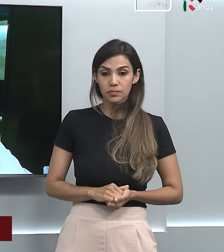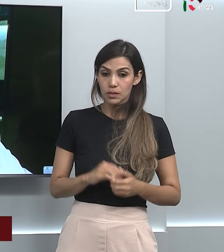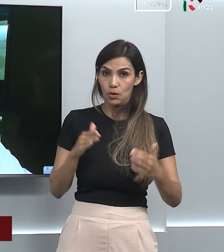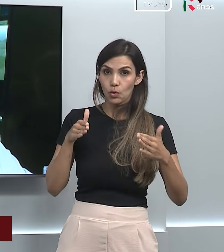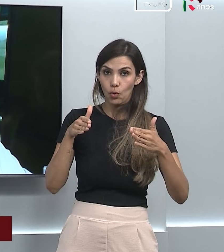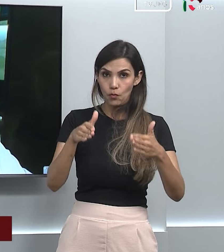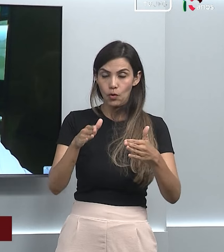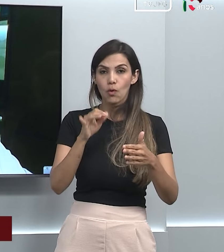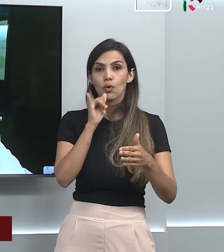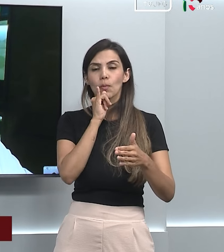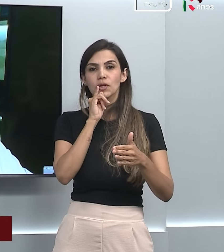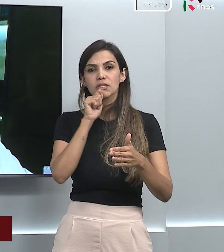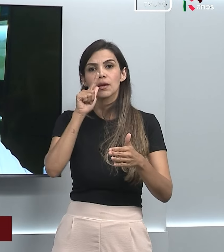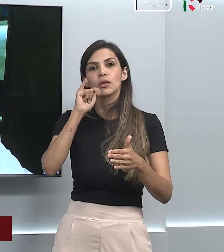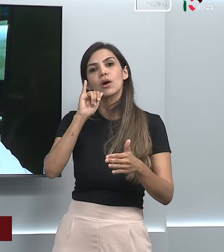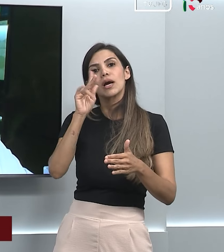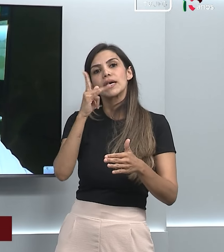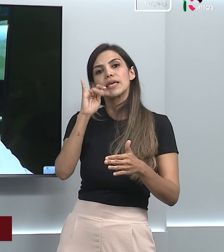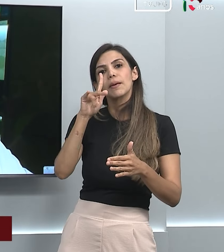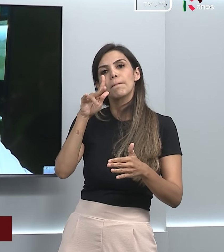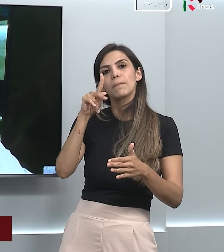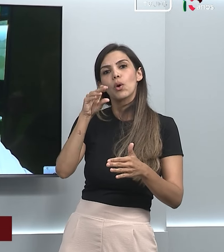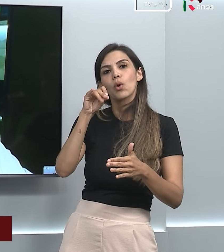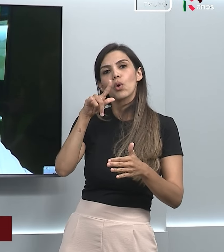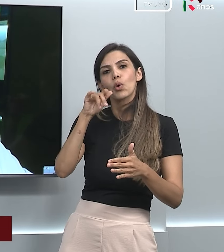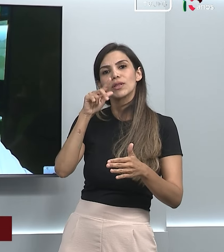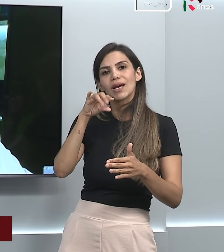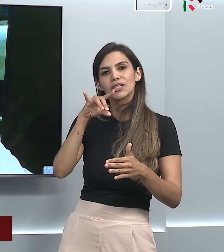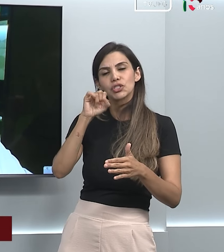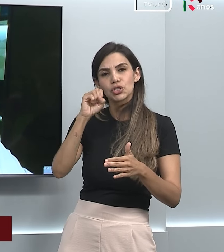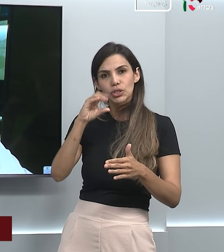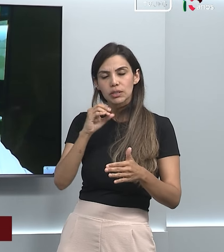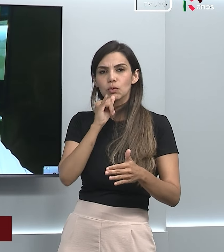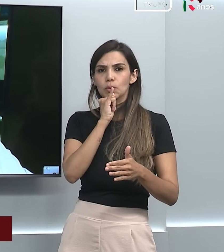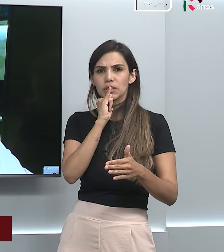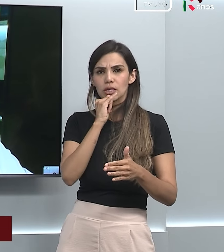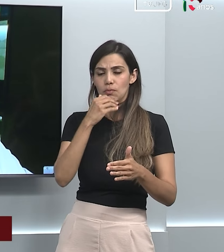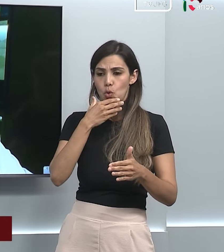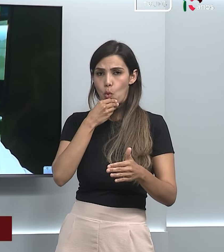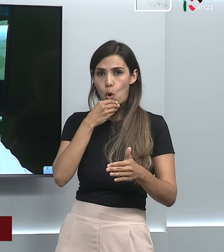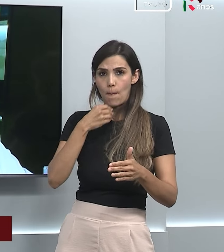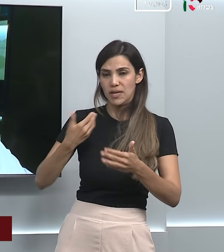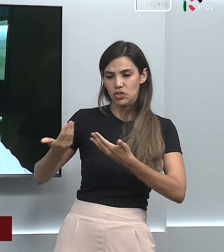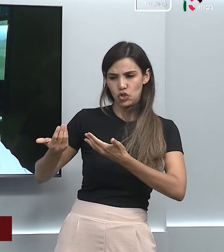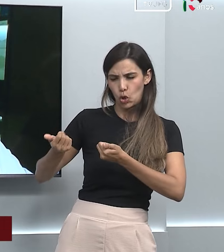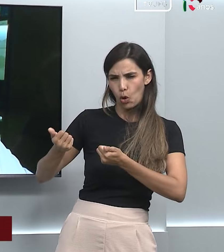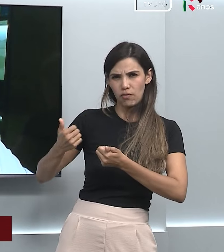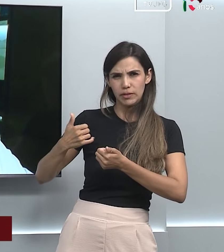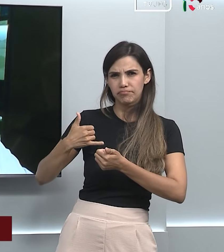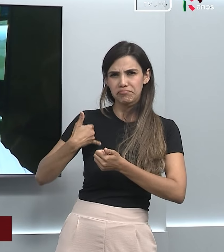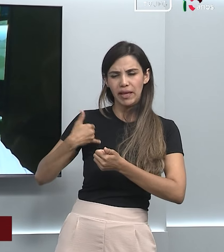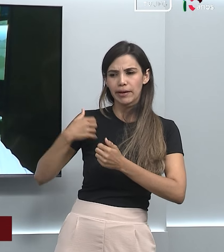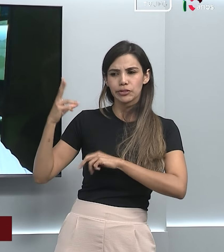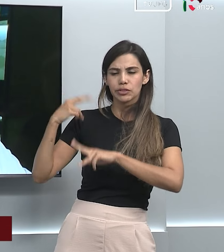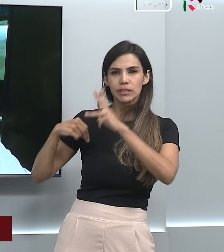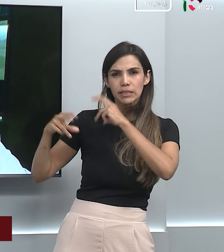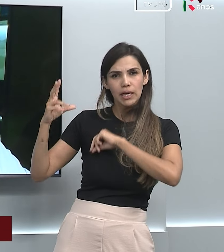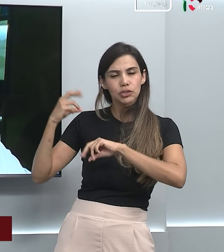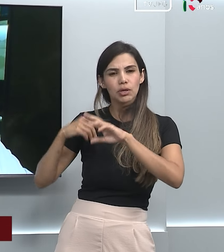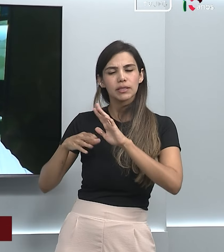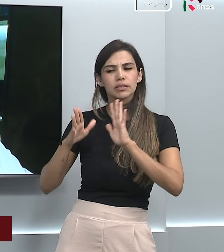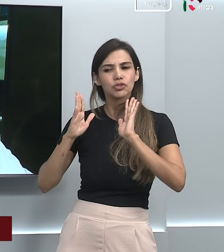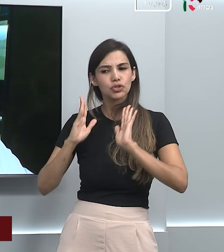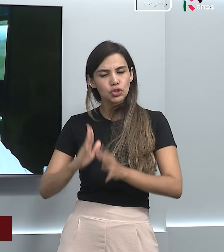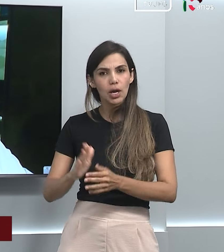hipogonadismo, seja em idade jovem, a partir da adolescência, já é passível de você